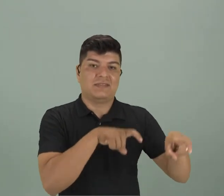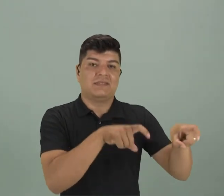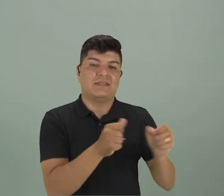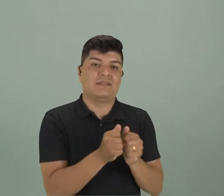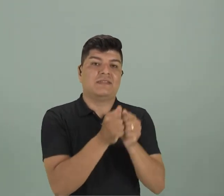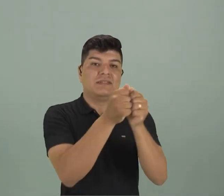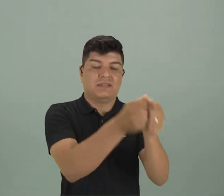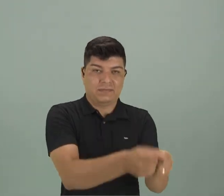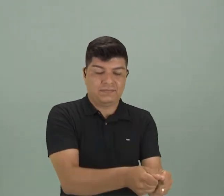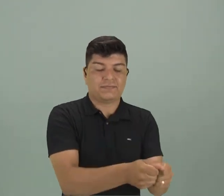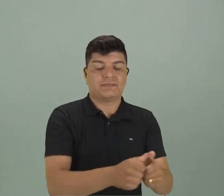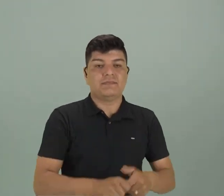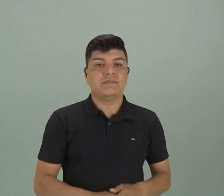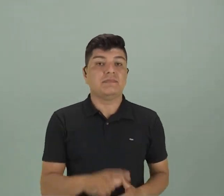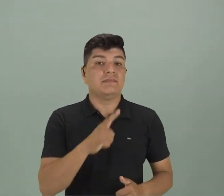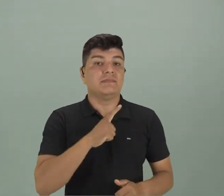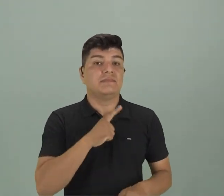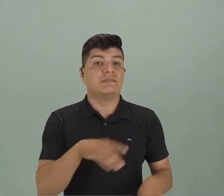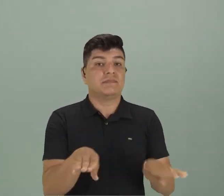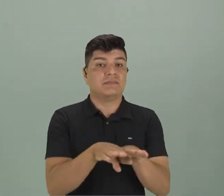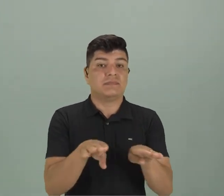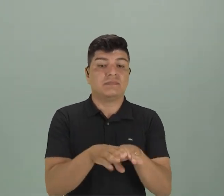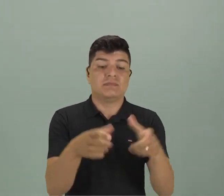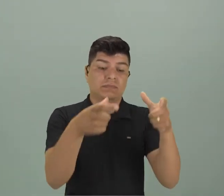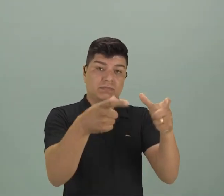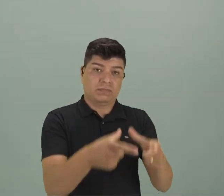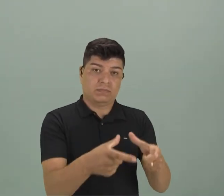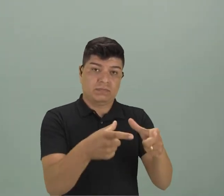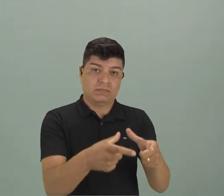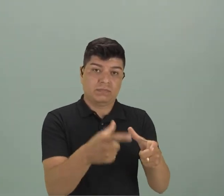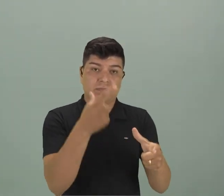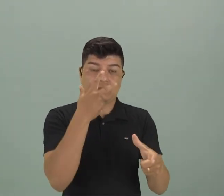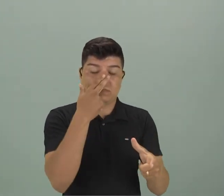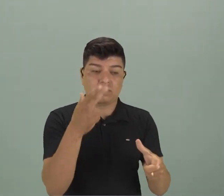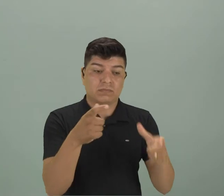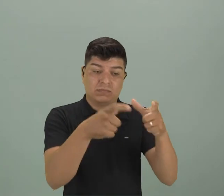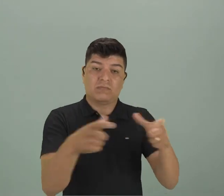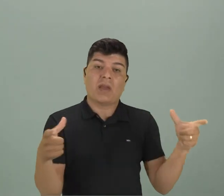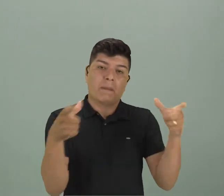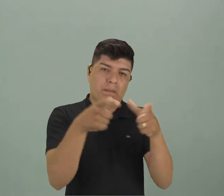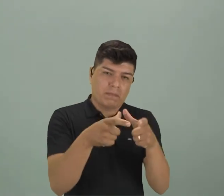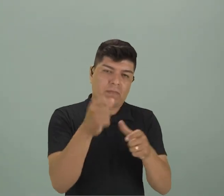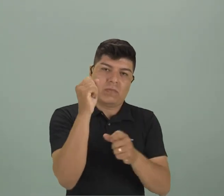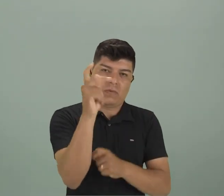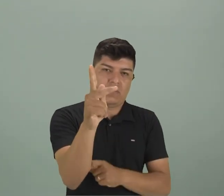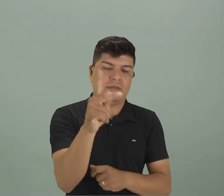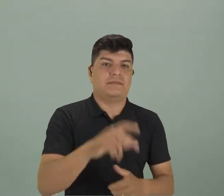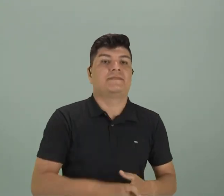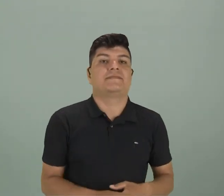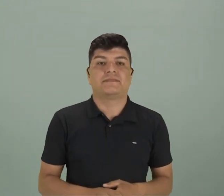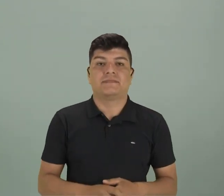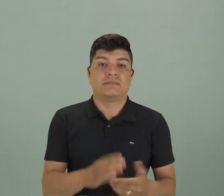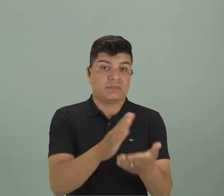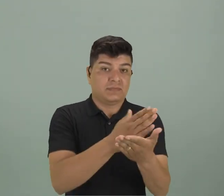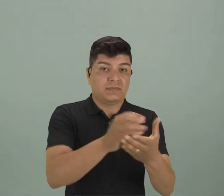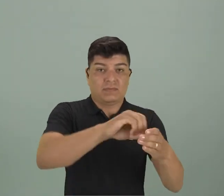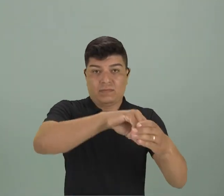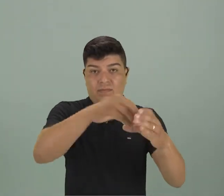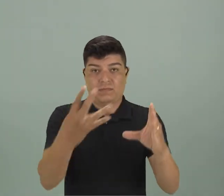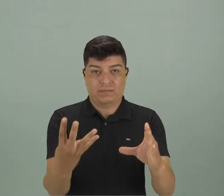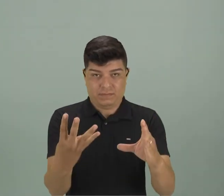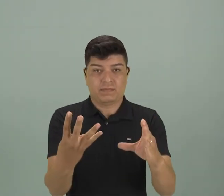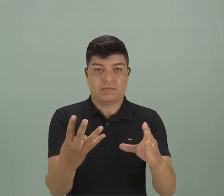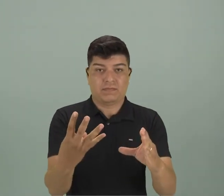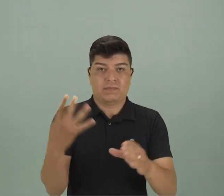parte de la área rural. Y tenemos las lendas locales, que hacen parte de una pequeña localidad, ok? Esas fueron las características